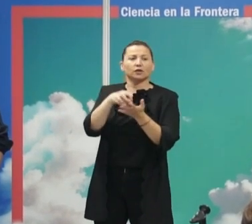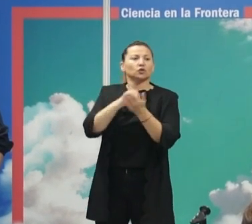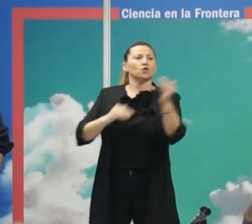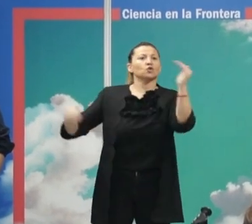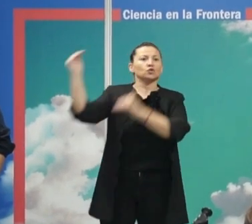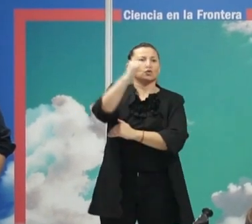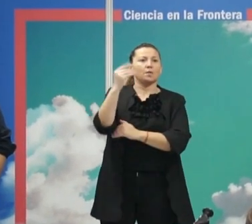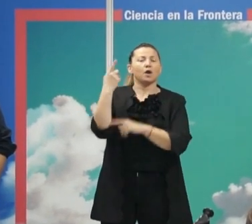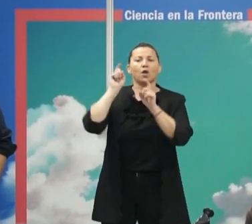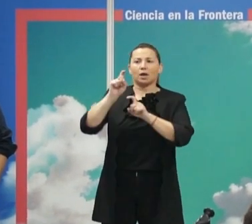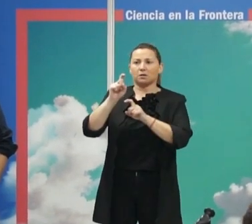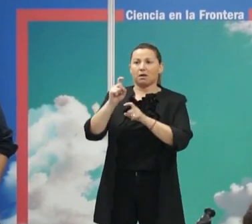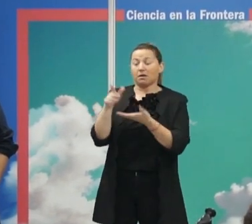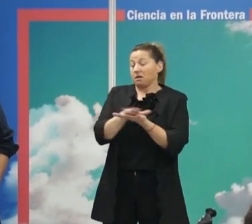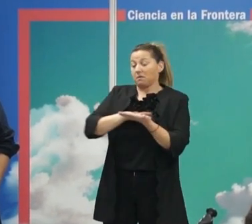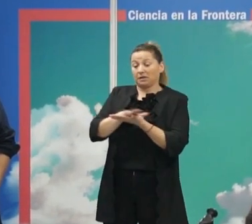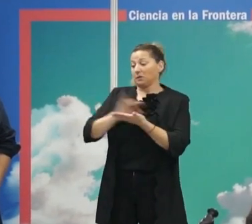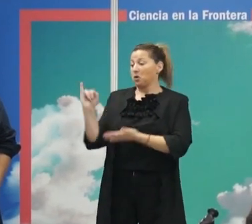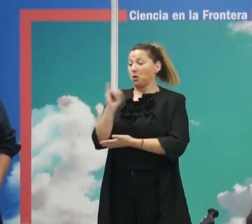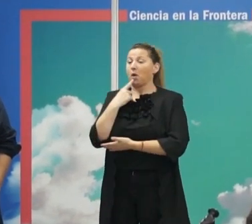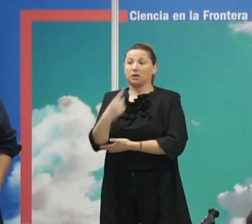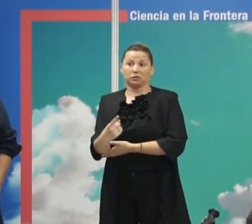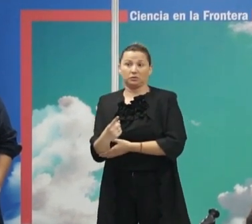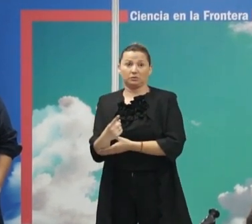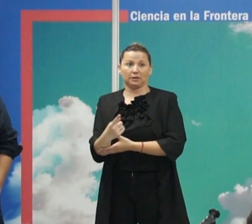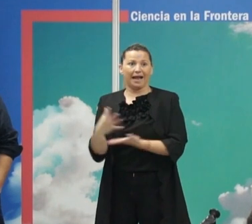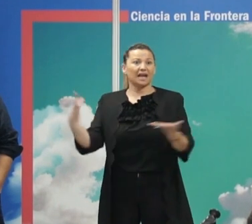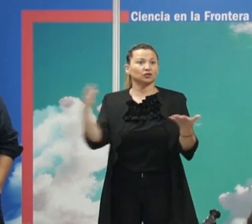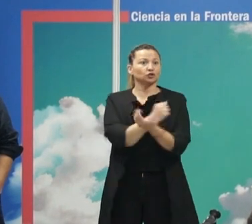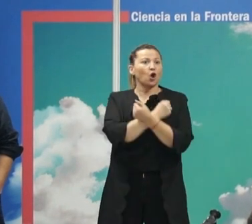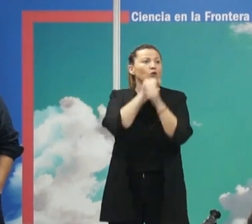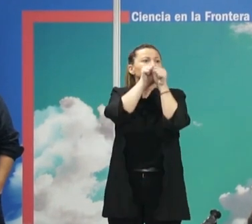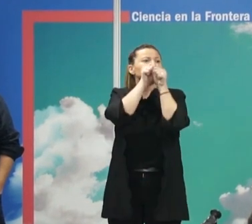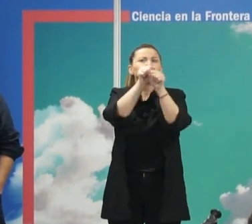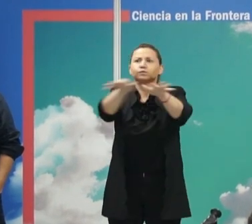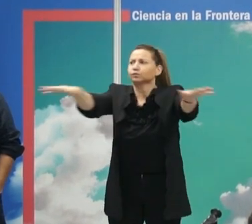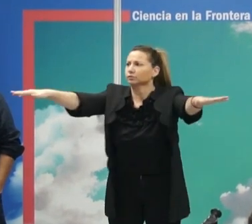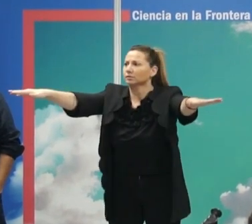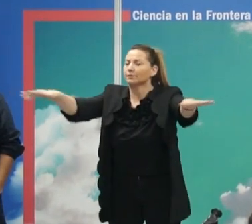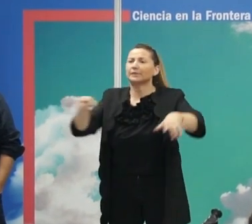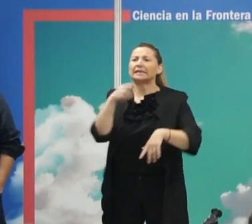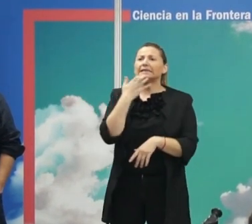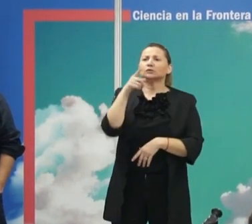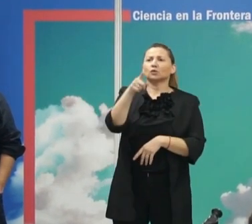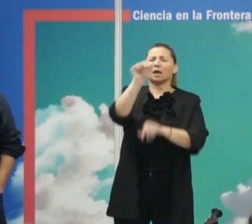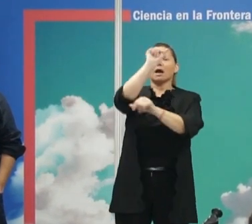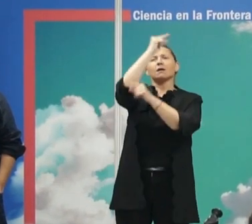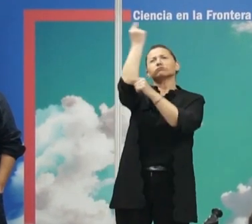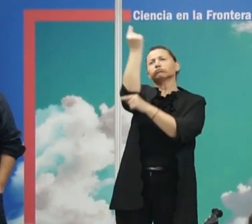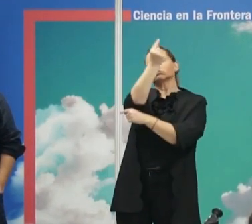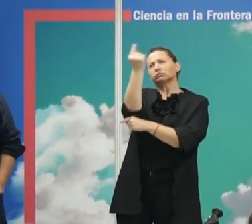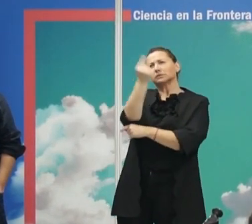Científicas y el principio es básicamente el que ha dicho Juan que es que hay que llegar a todos hay que llegar a todos si tú estás diseñando un